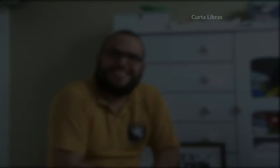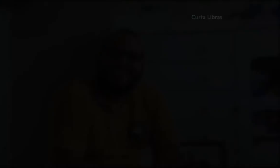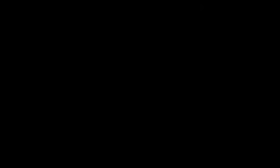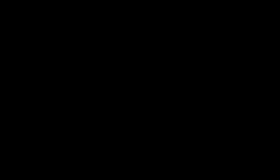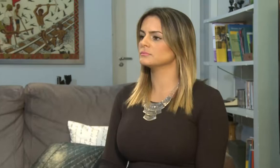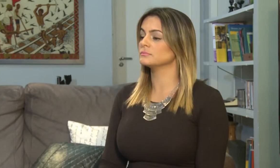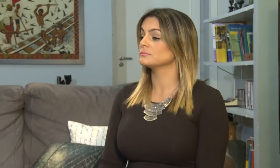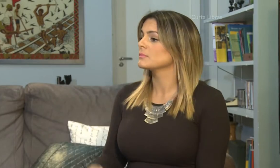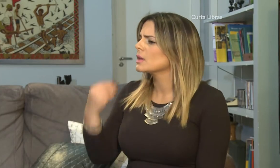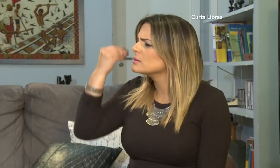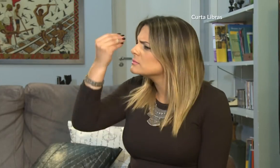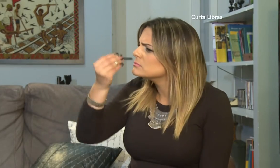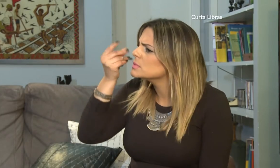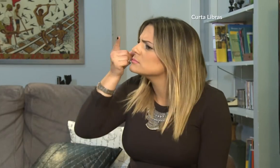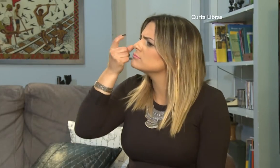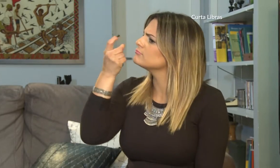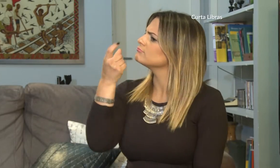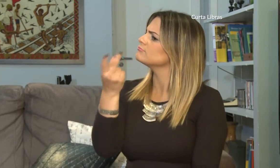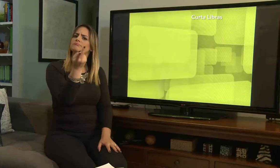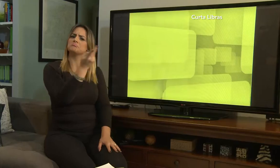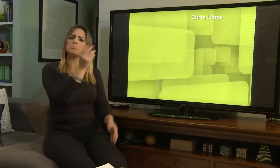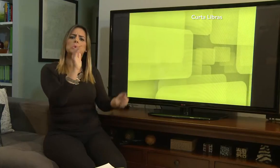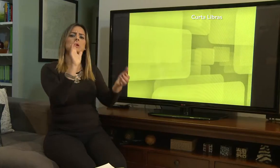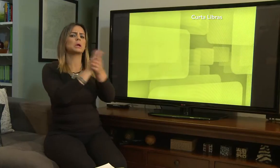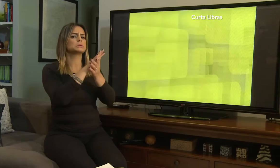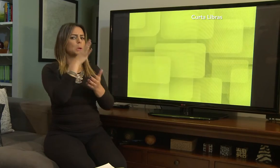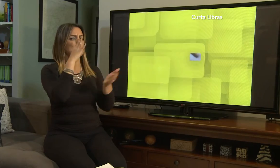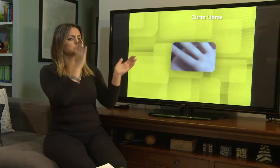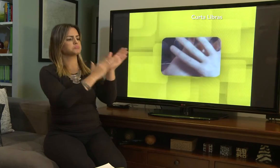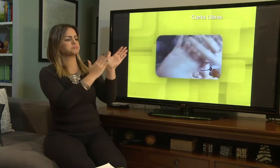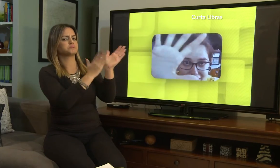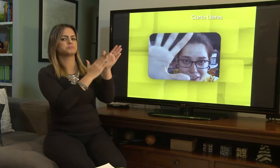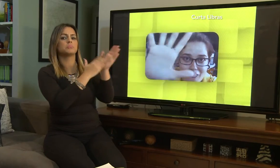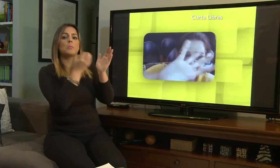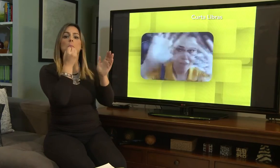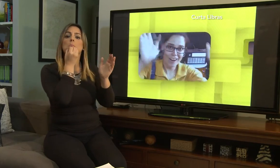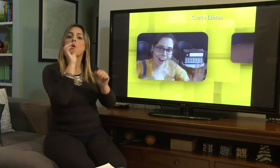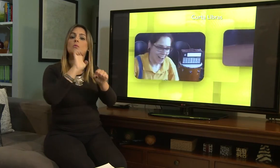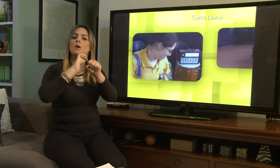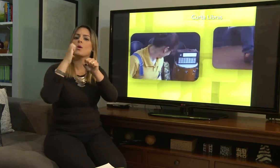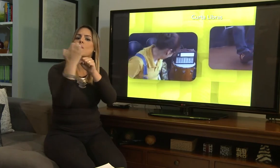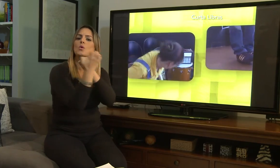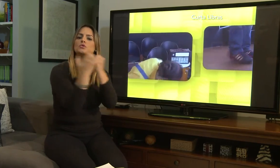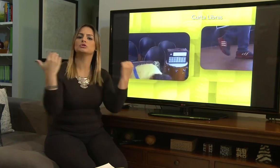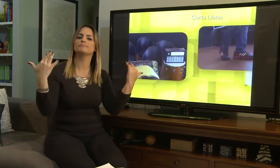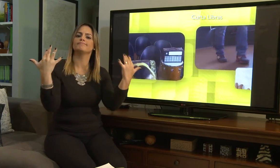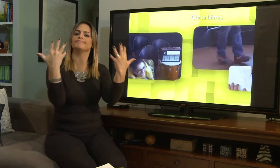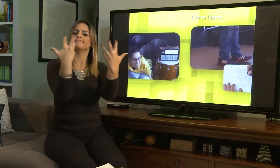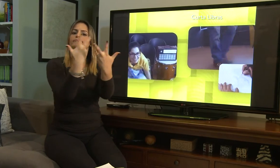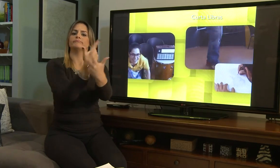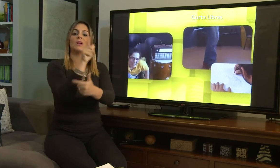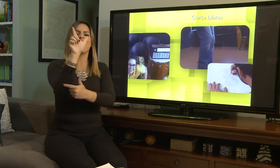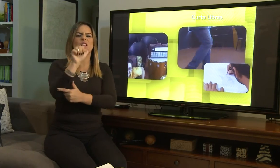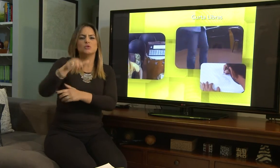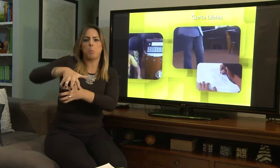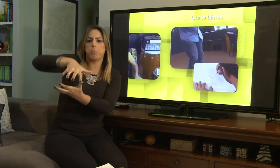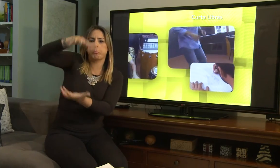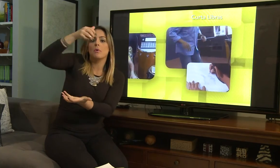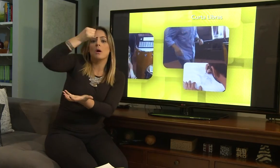Que experiência interessante desse casal. Parabeniza os dois. Além de evitar o acúmulo de lixo, fazem bem ao meio ambiente.